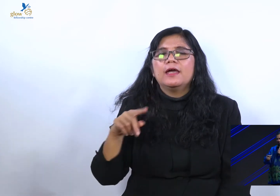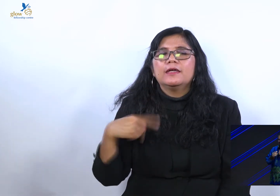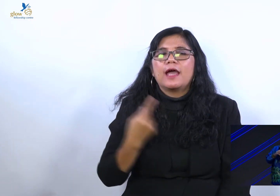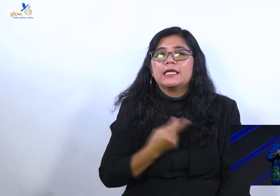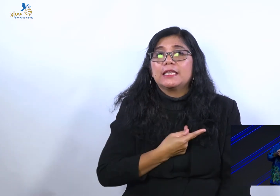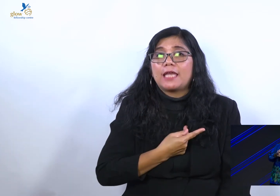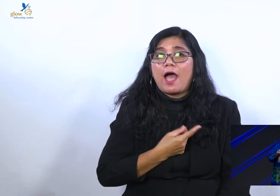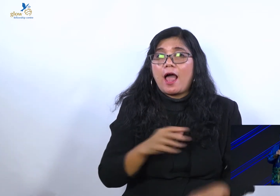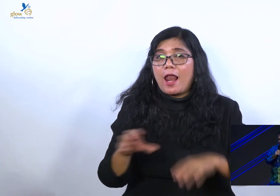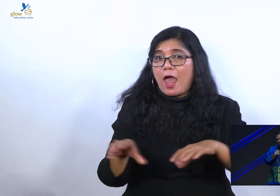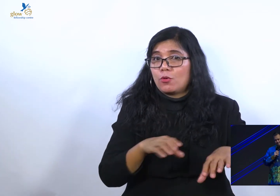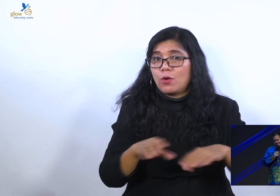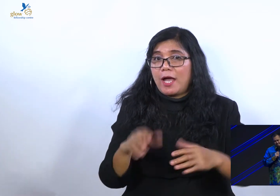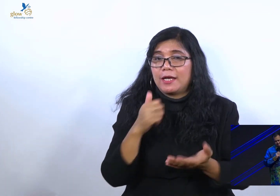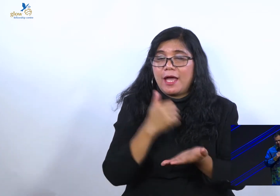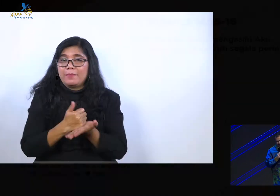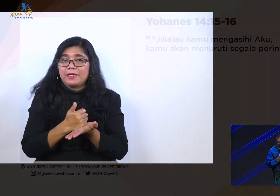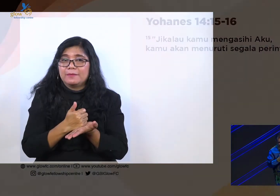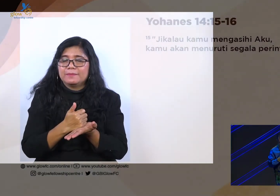Amin? Kita lihat selanjutnya.